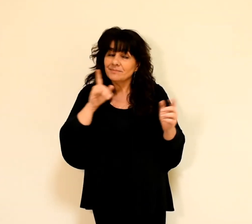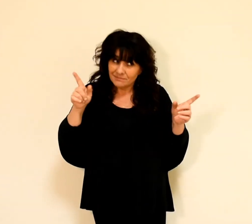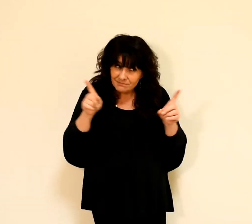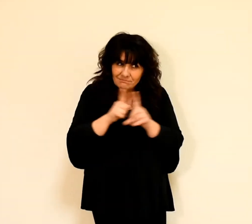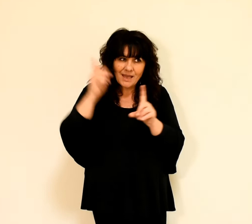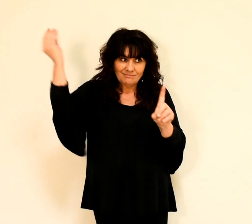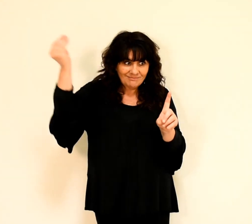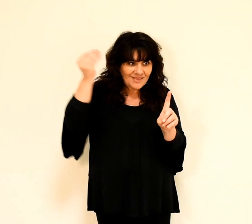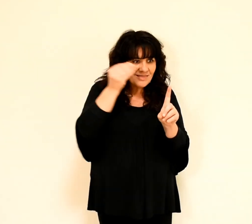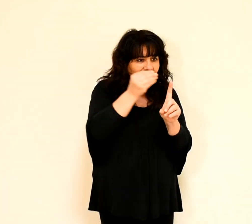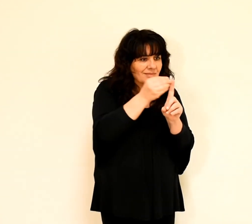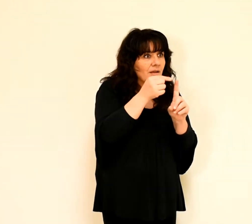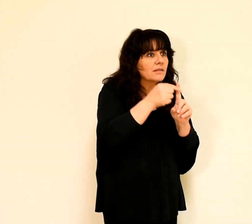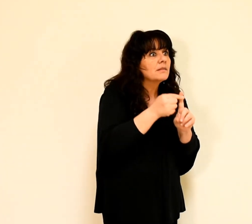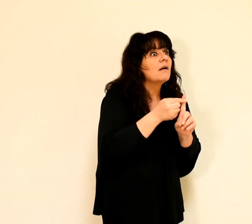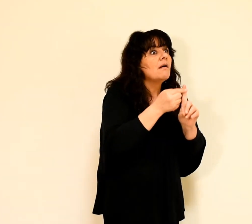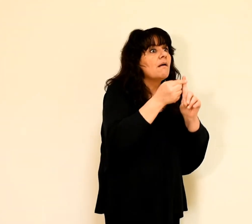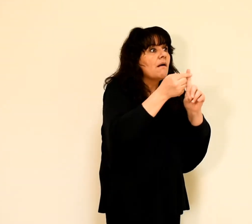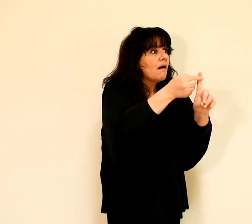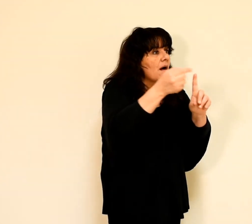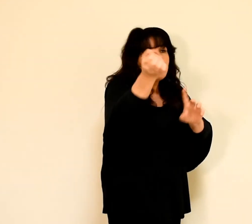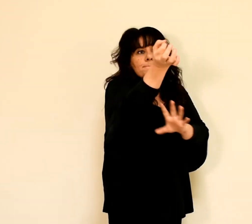A un autre, de prophétiser.